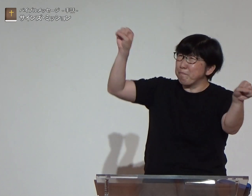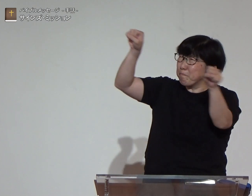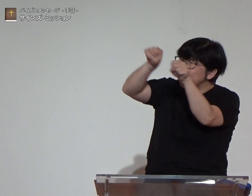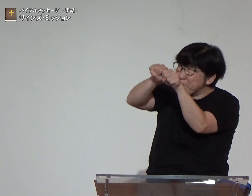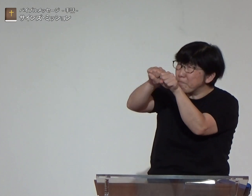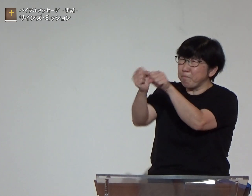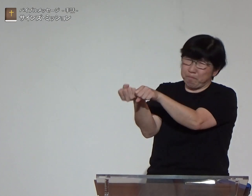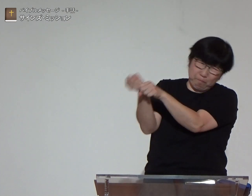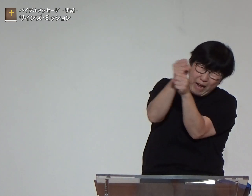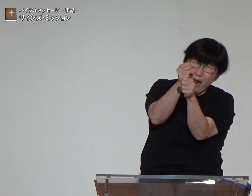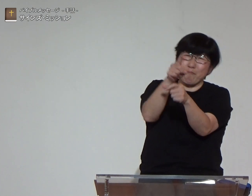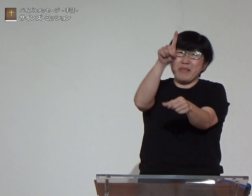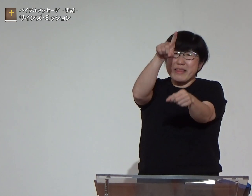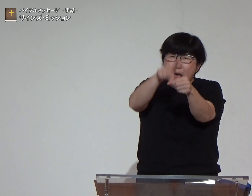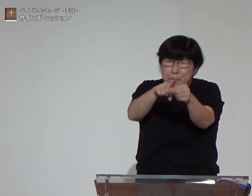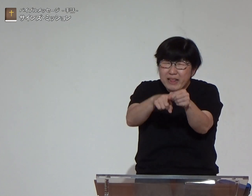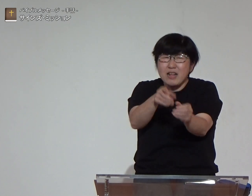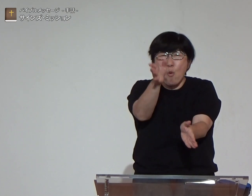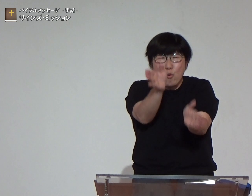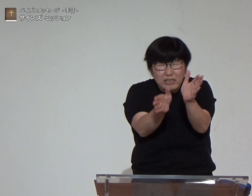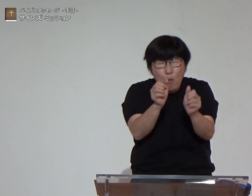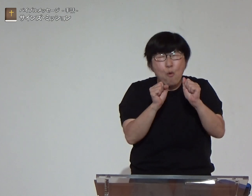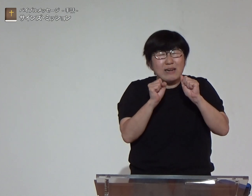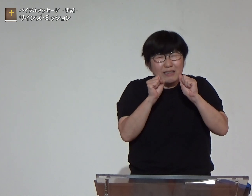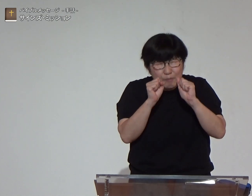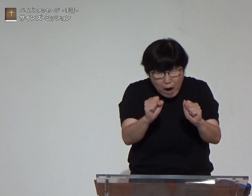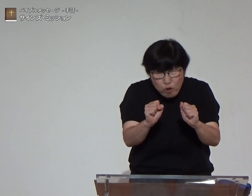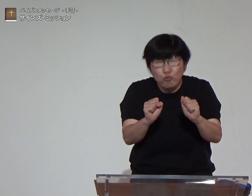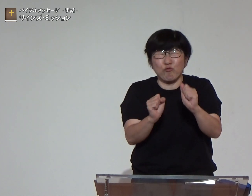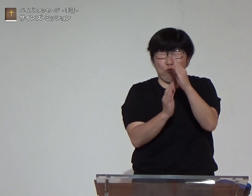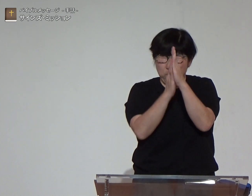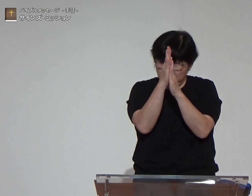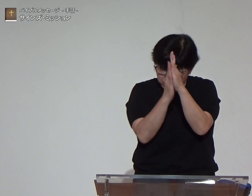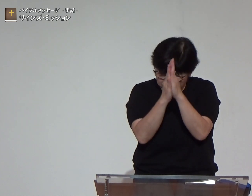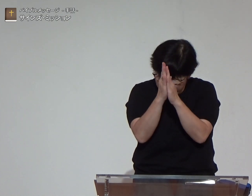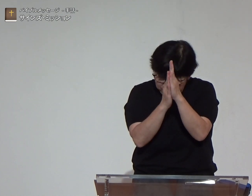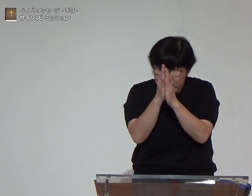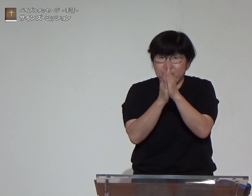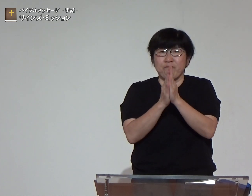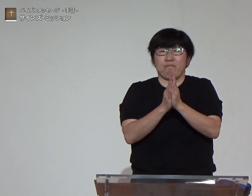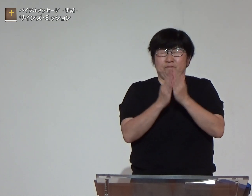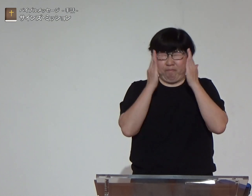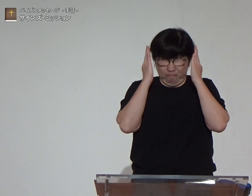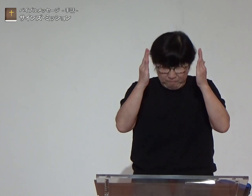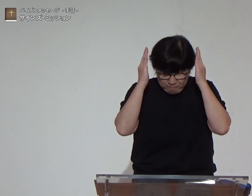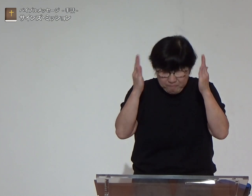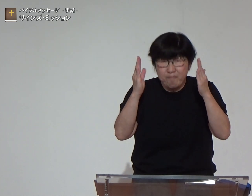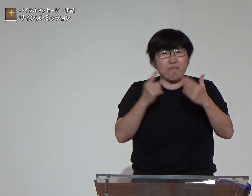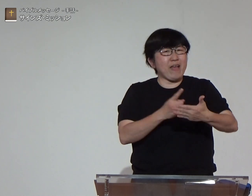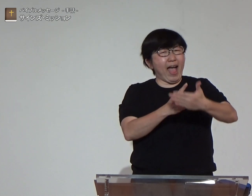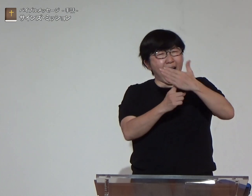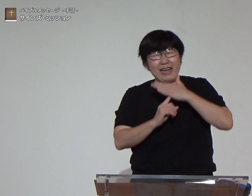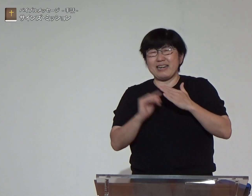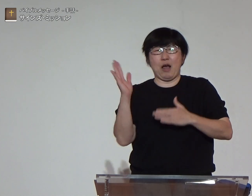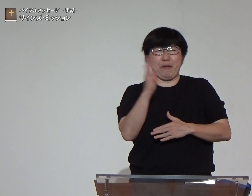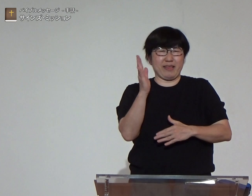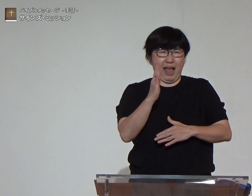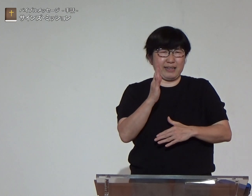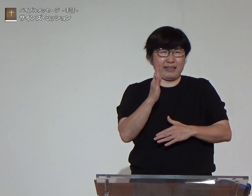ください私が神様のもとに戻るように一生懸命お世話します神様も少し待ってください